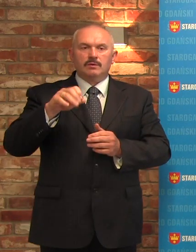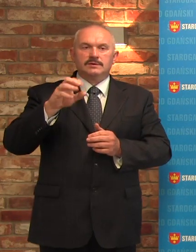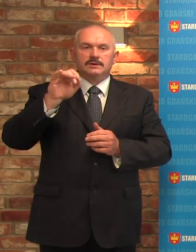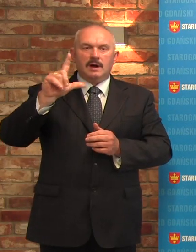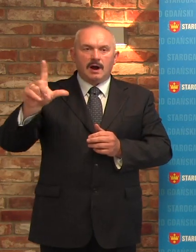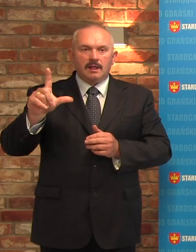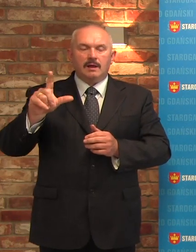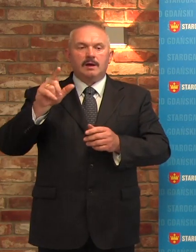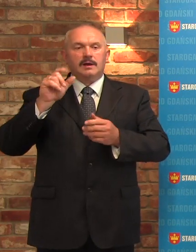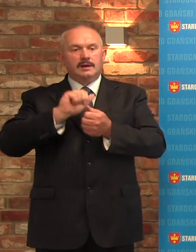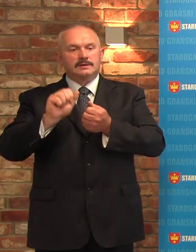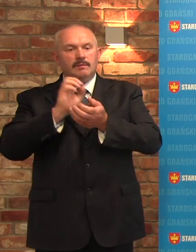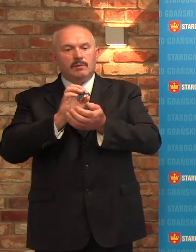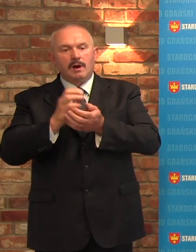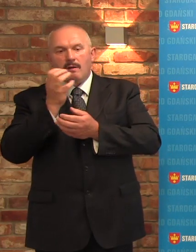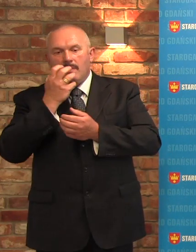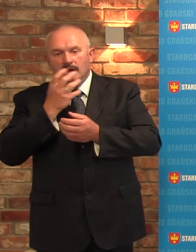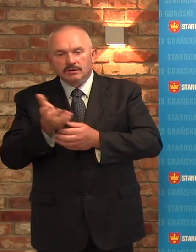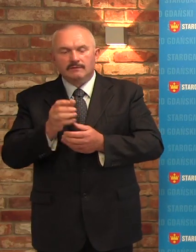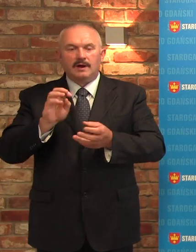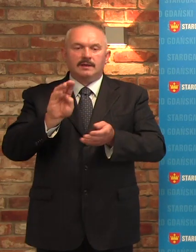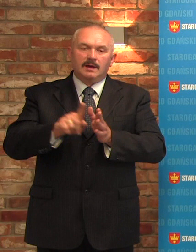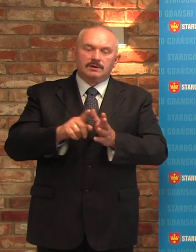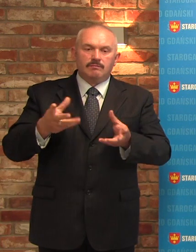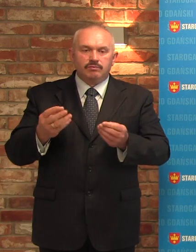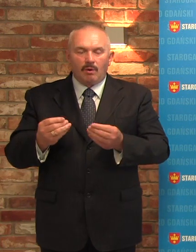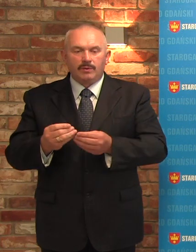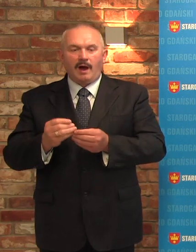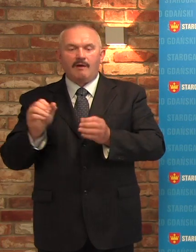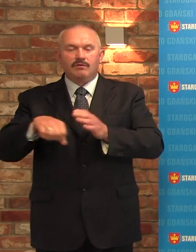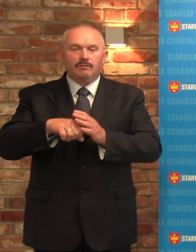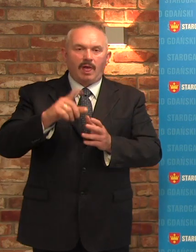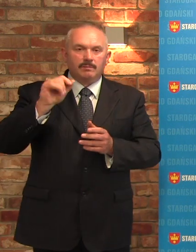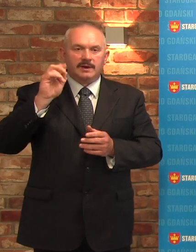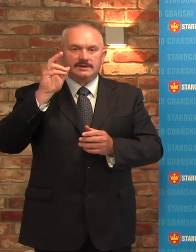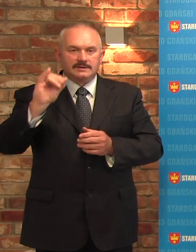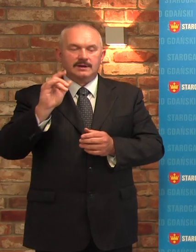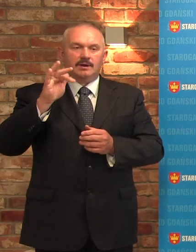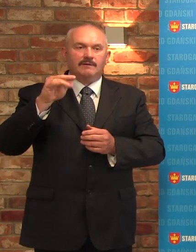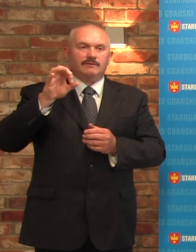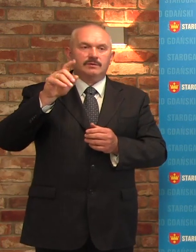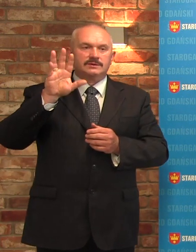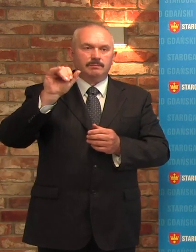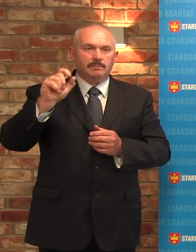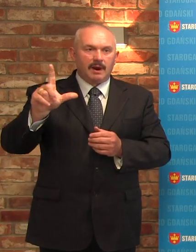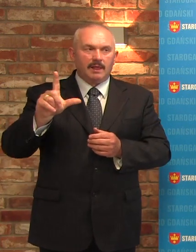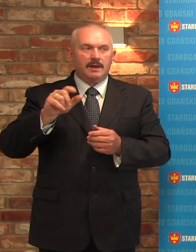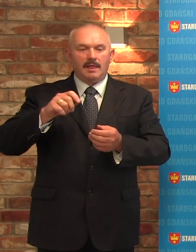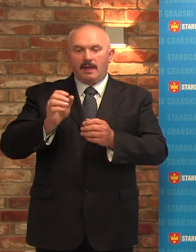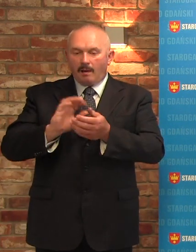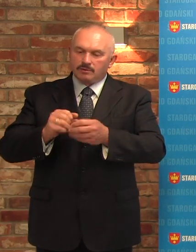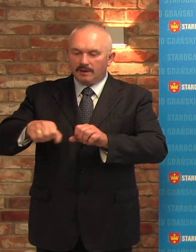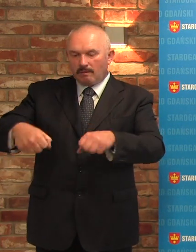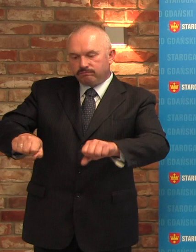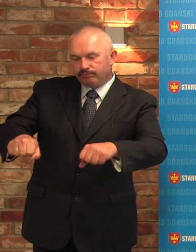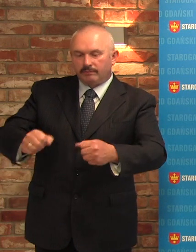beach soccer, czyli piłka plażowa, piłka nożna w błocie, siatko-noga, fulbol alpelski, futsal to nic innego jak popularne piłkarzyki. I tu